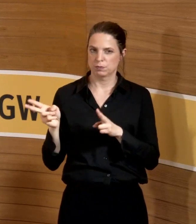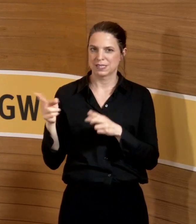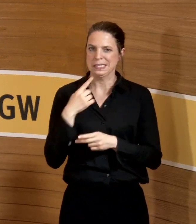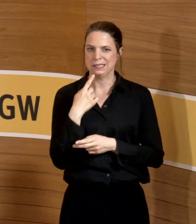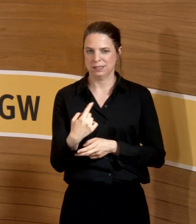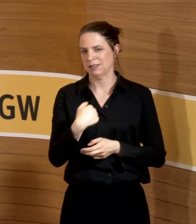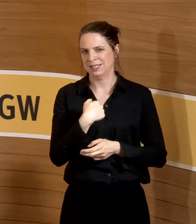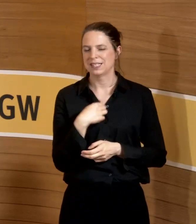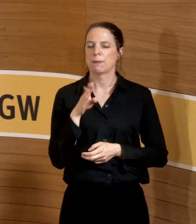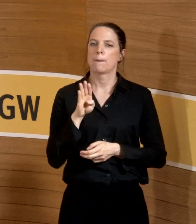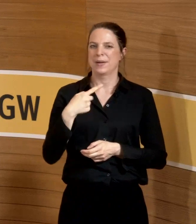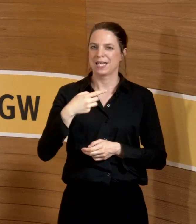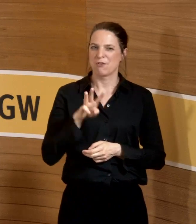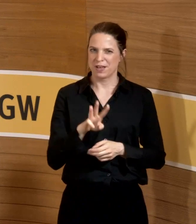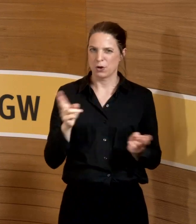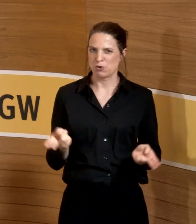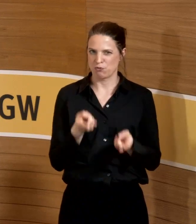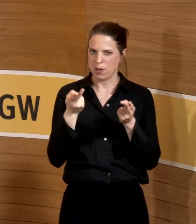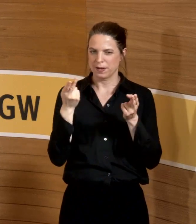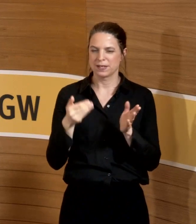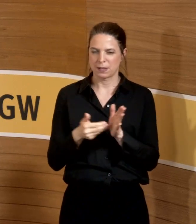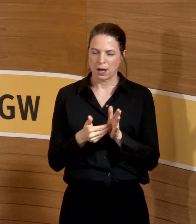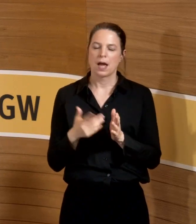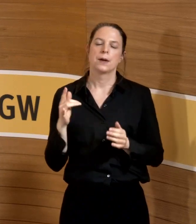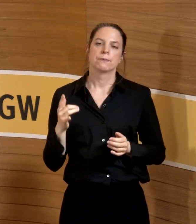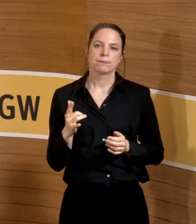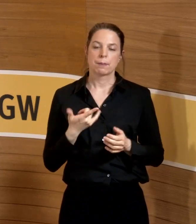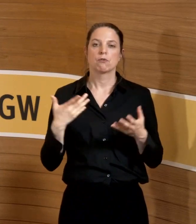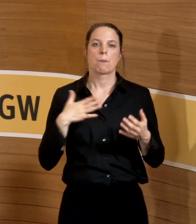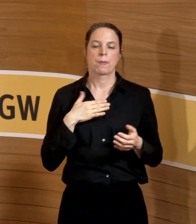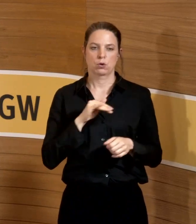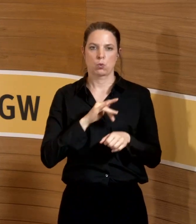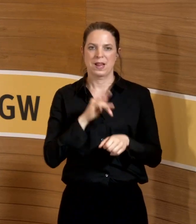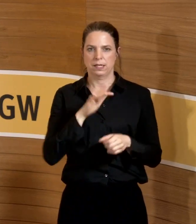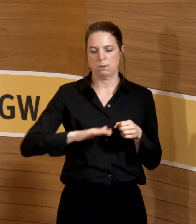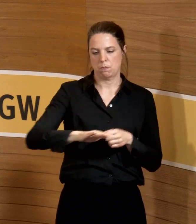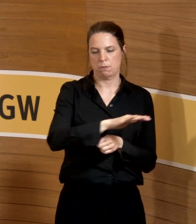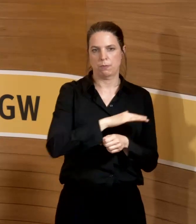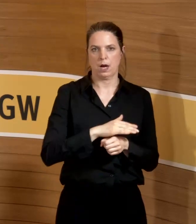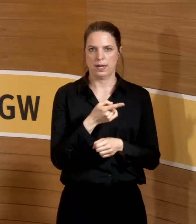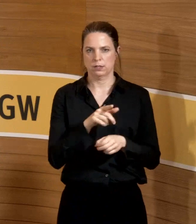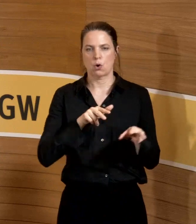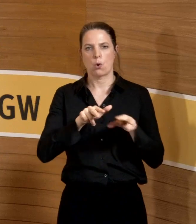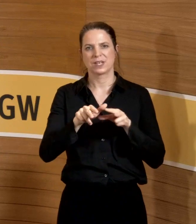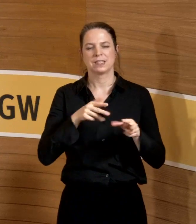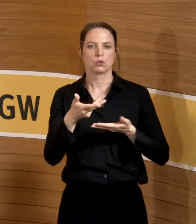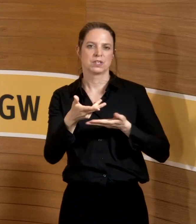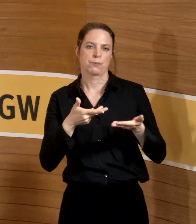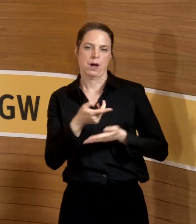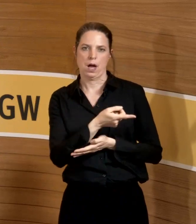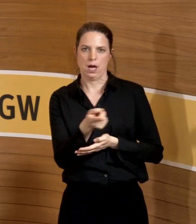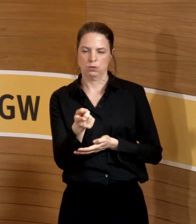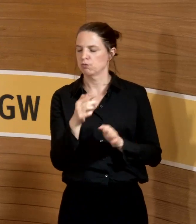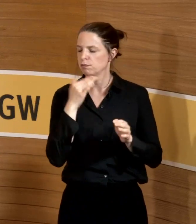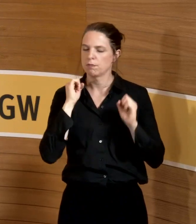heißt nicht ich, sondern die BGW, aber das ist bei uns angesiedelt und zwei meiner Kolleginnen im Bereich Organisationsberatung sind dort auch